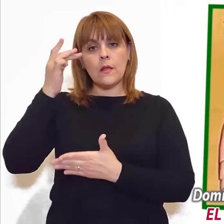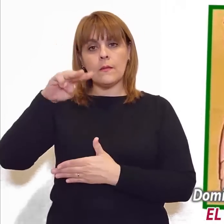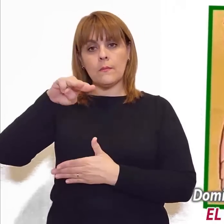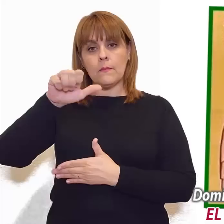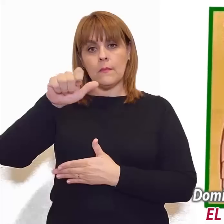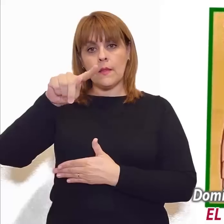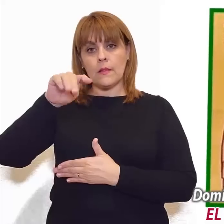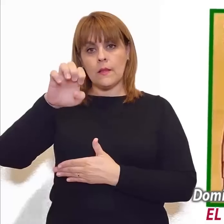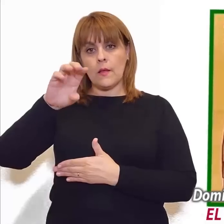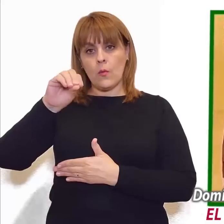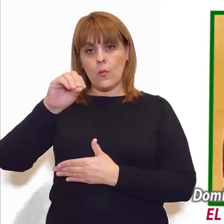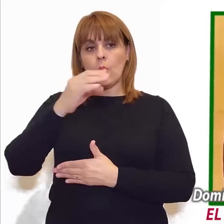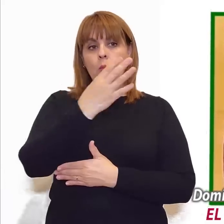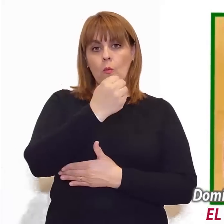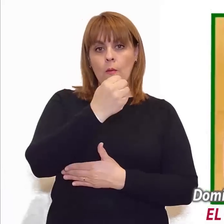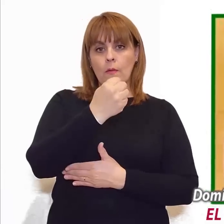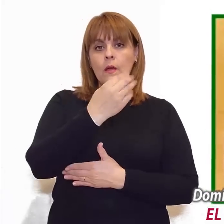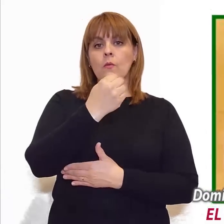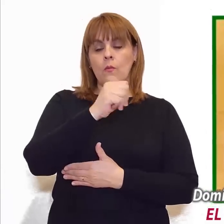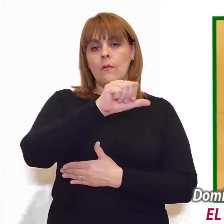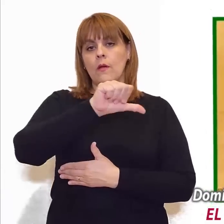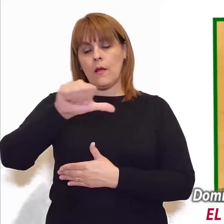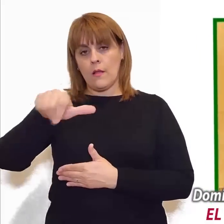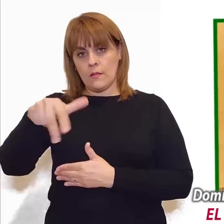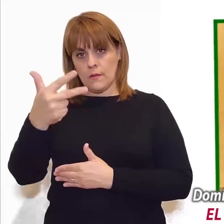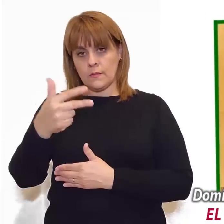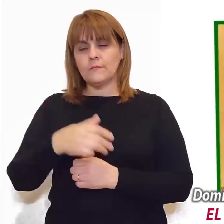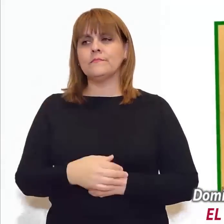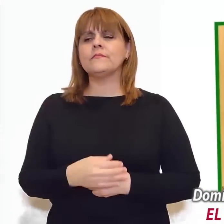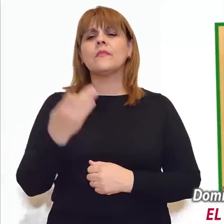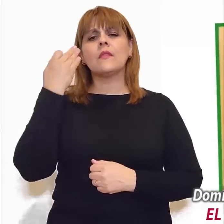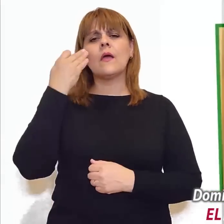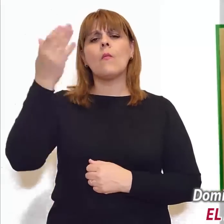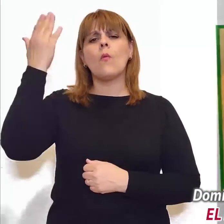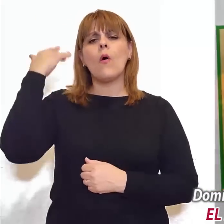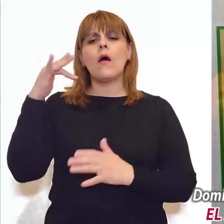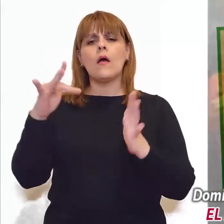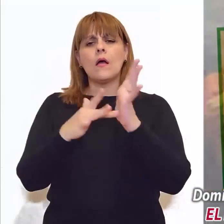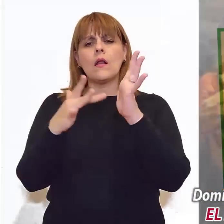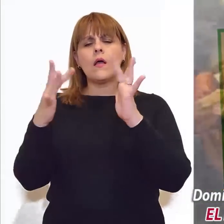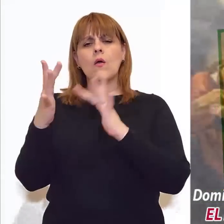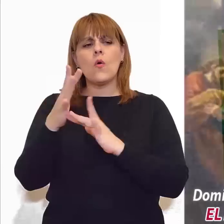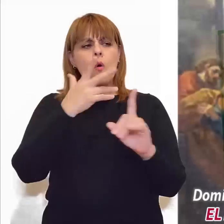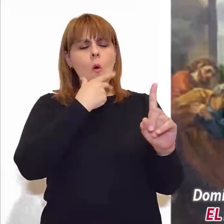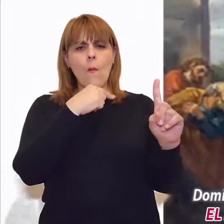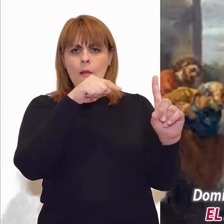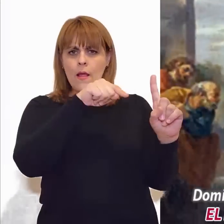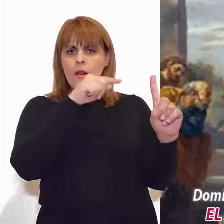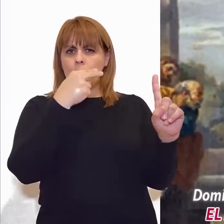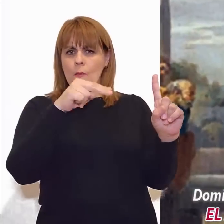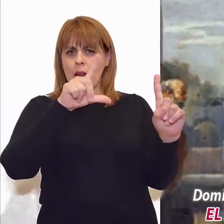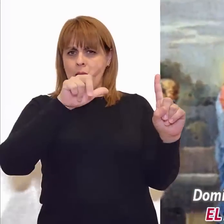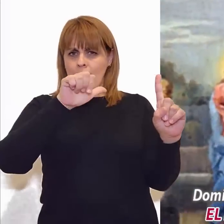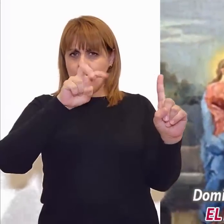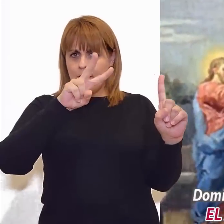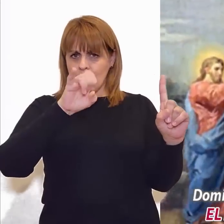9 al 13. En aquel tiempo Jesús vio a un hombre llamado Leví, sentado a su mesa de recaudador de impuestos, y